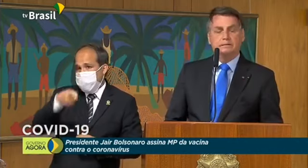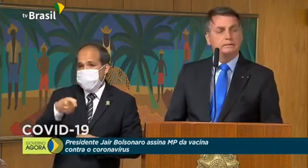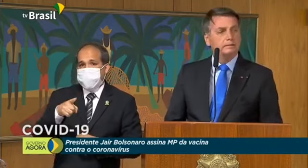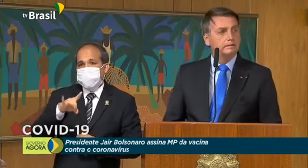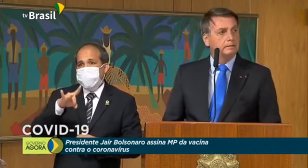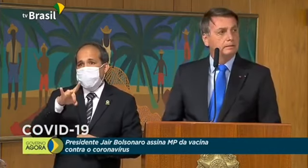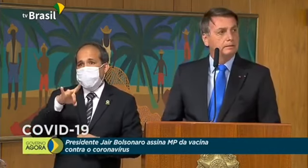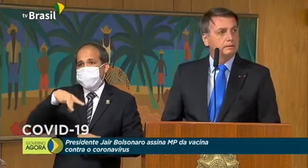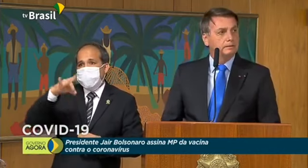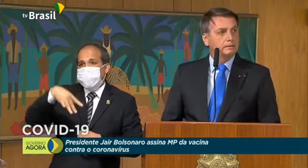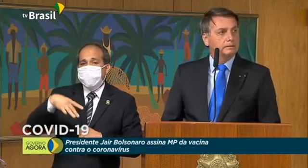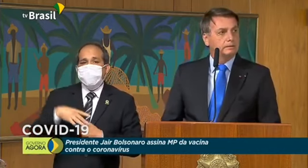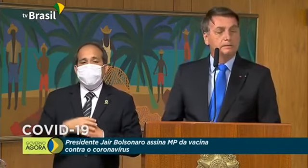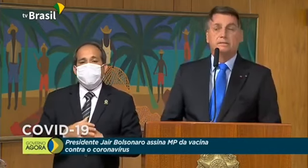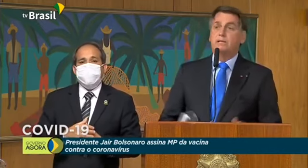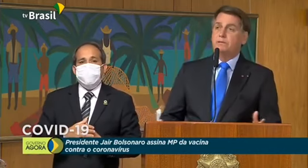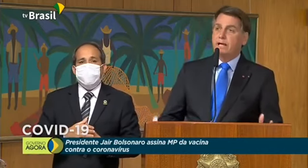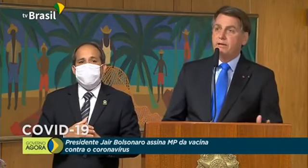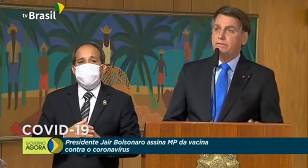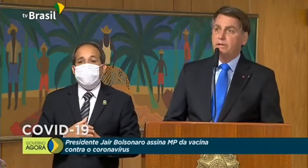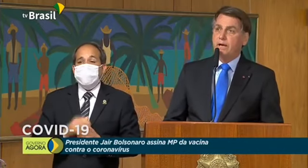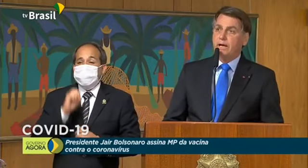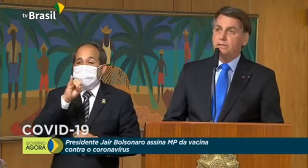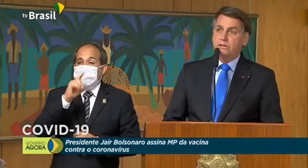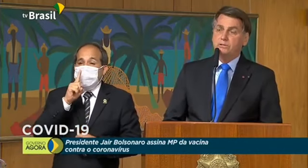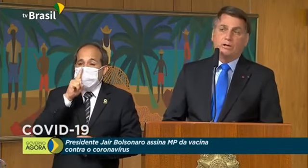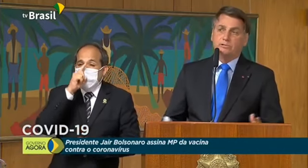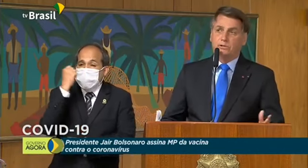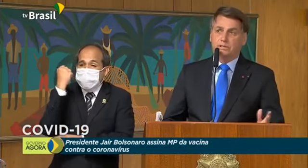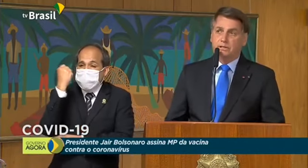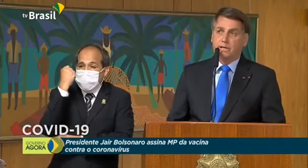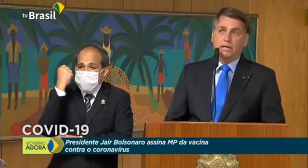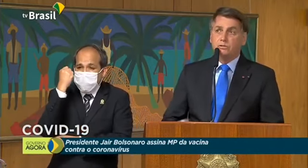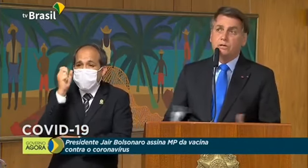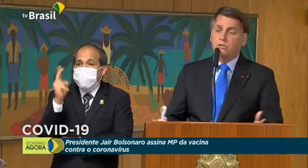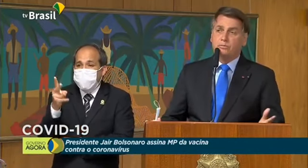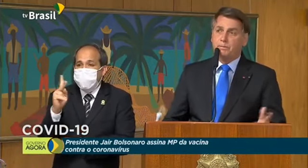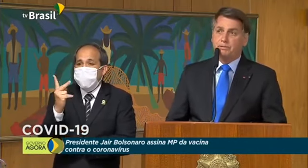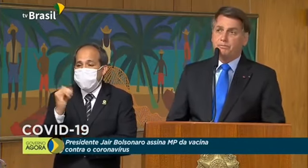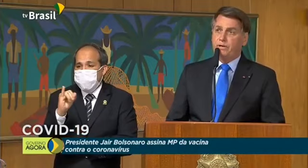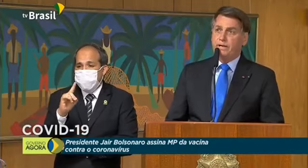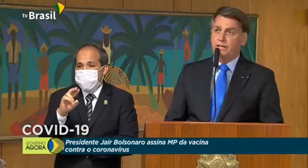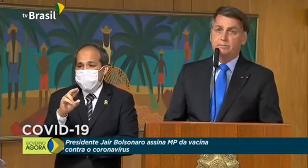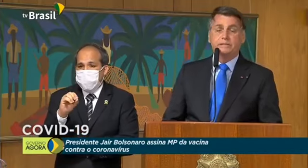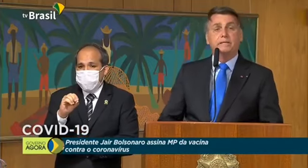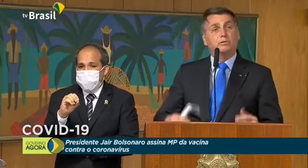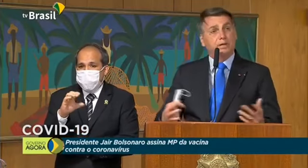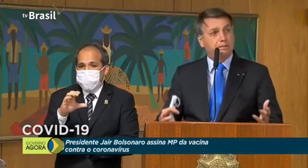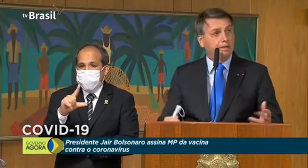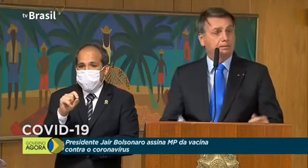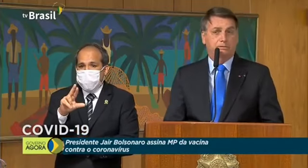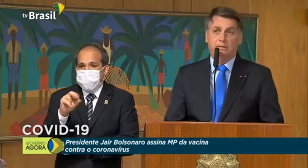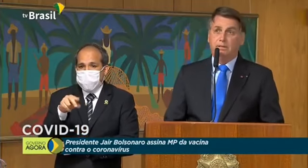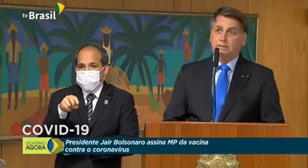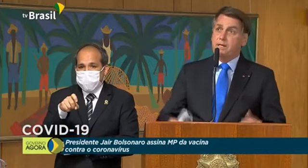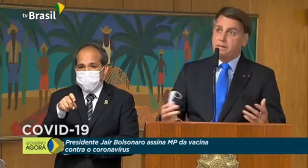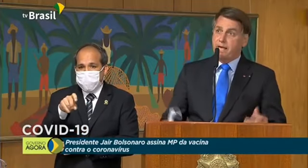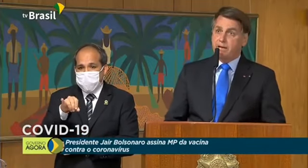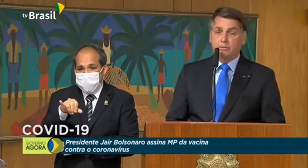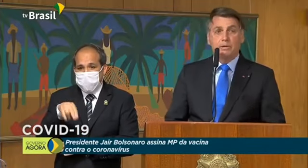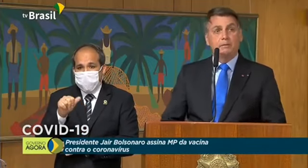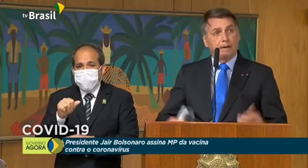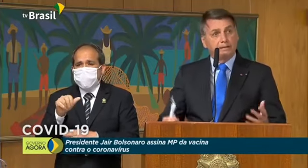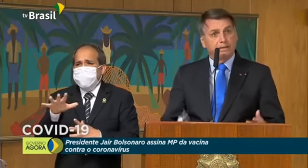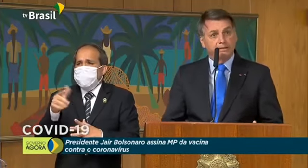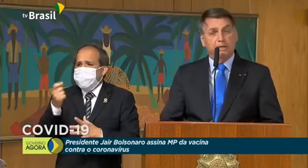apenas, em estado grave, a hidroxicloroquina. É jogar comprimido fora. Não precisa ter conhecimento, nem